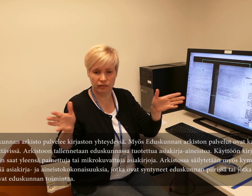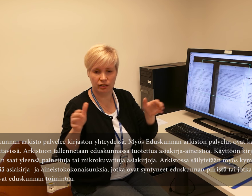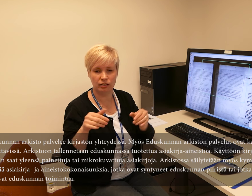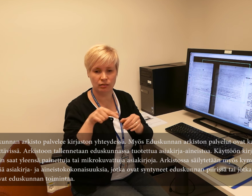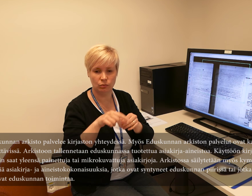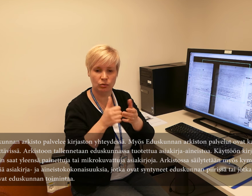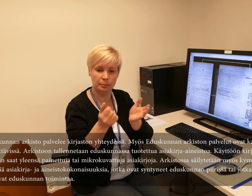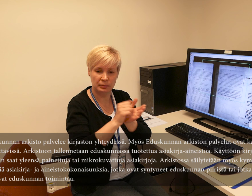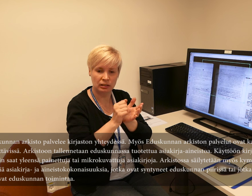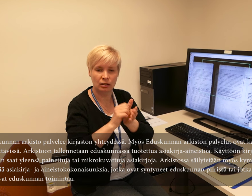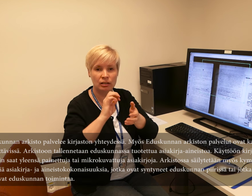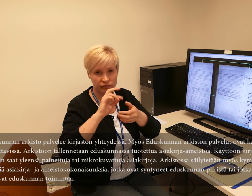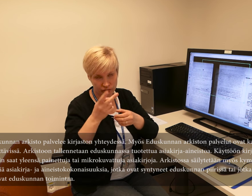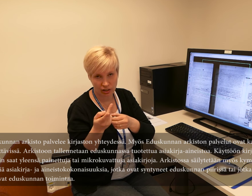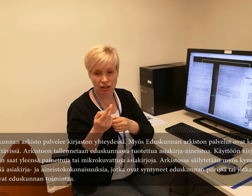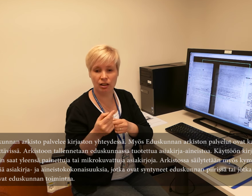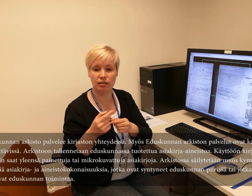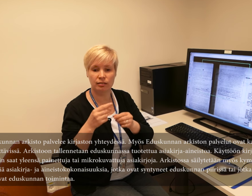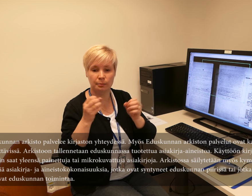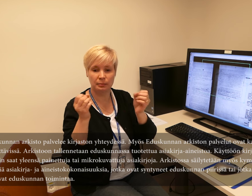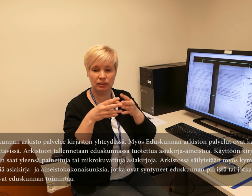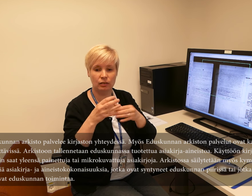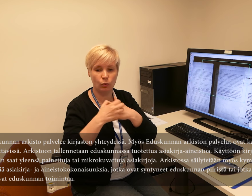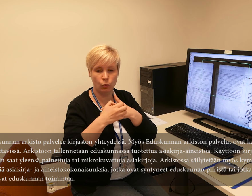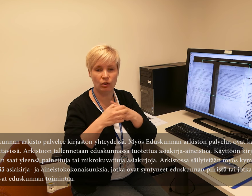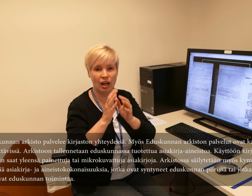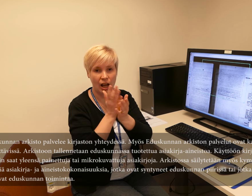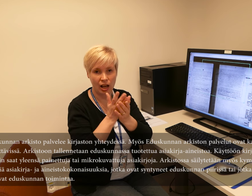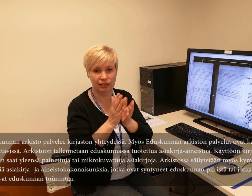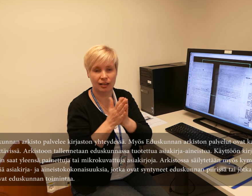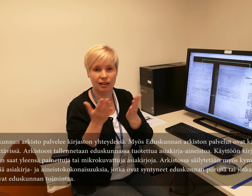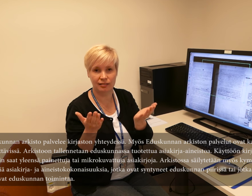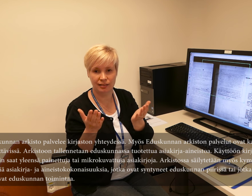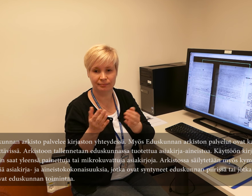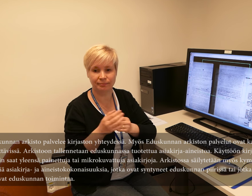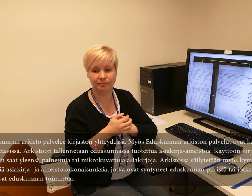Käyttöön kirjaston tiloihin saat yleensä painettuja tai mikrokuvattuja asiakirjoja.